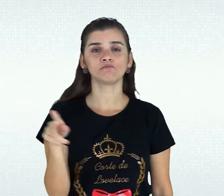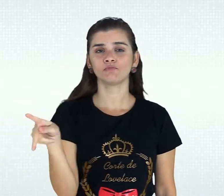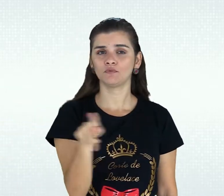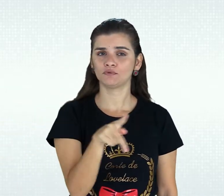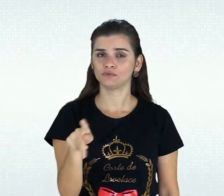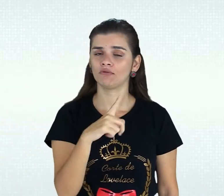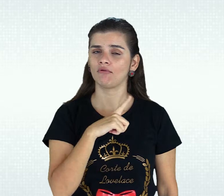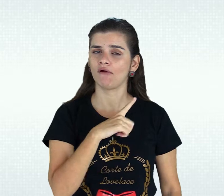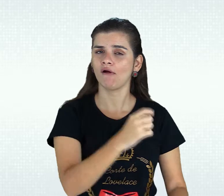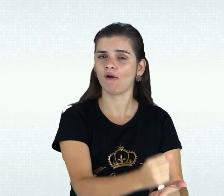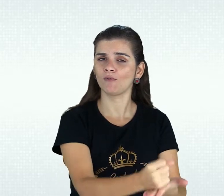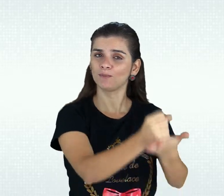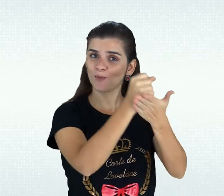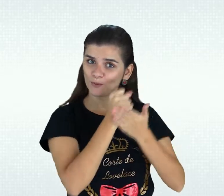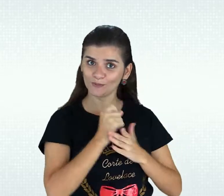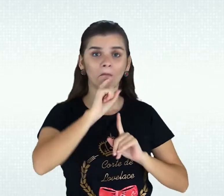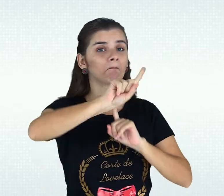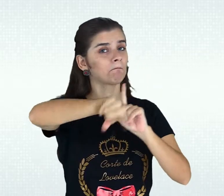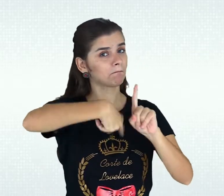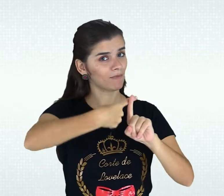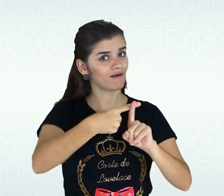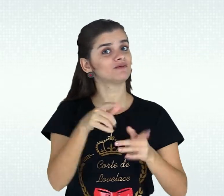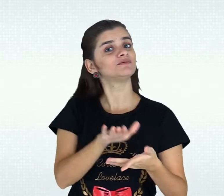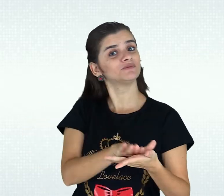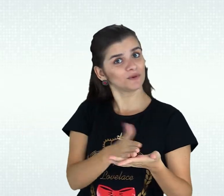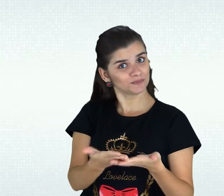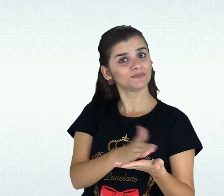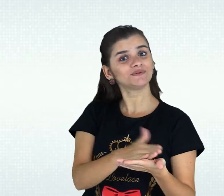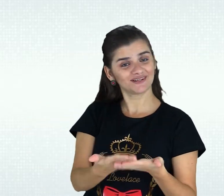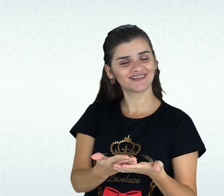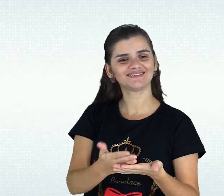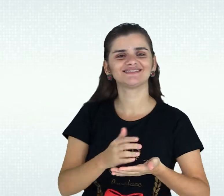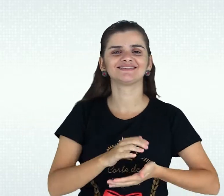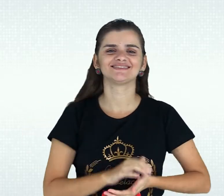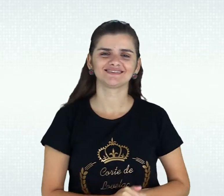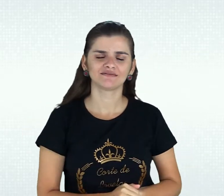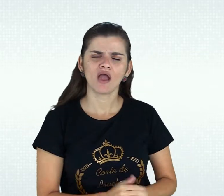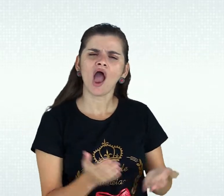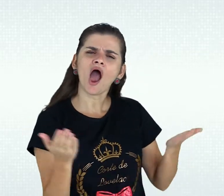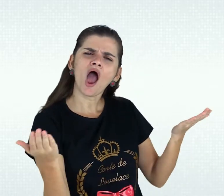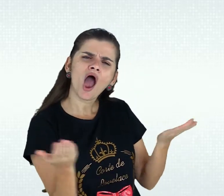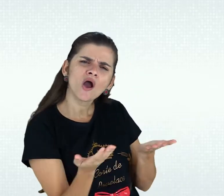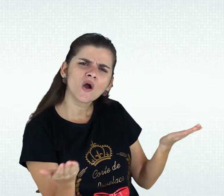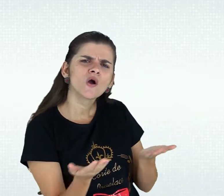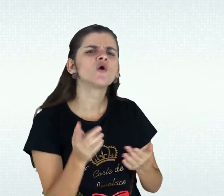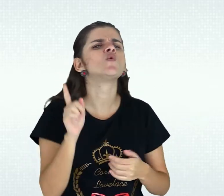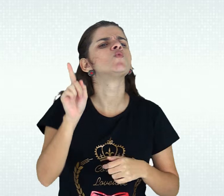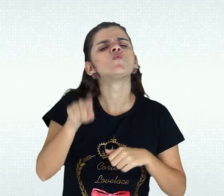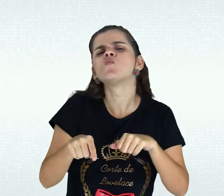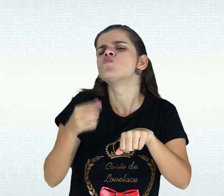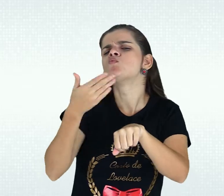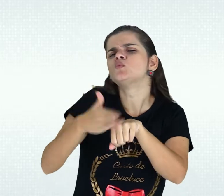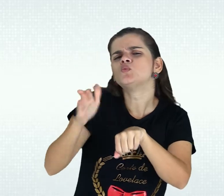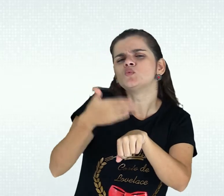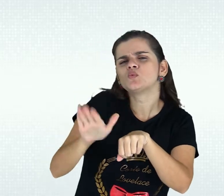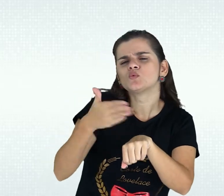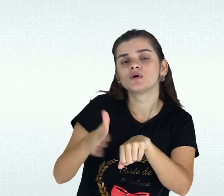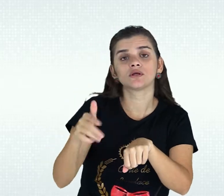presenciais tinha-se o apoio das professoras e de intérprete de Libras. Com base nas explanações das professoras